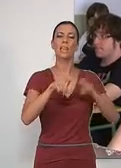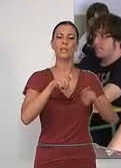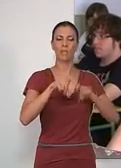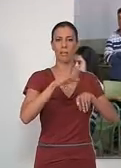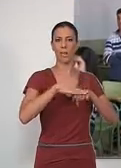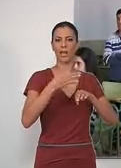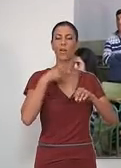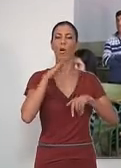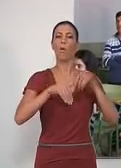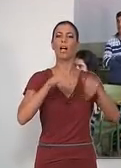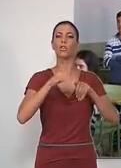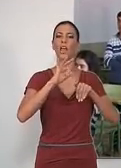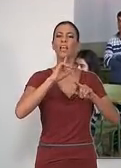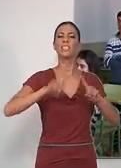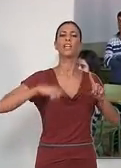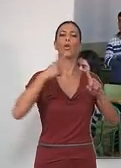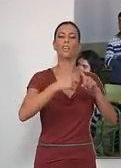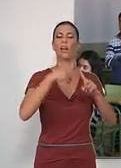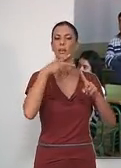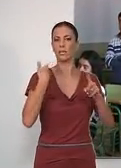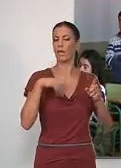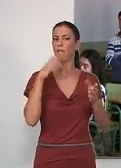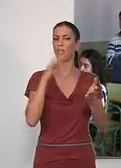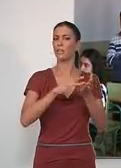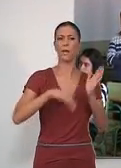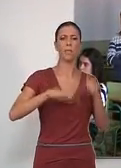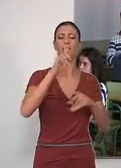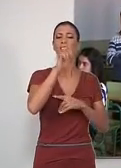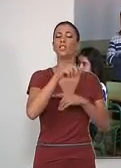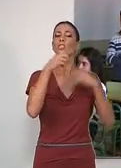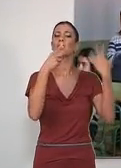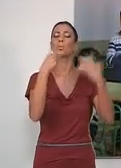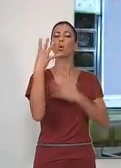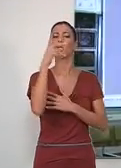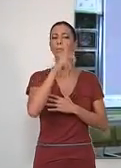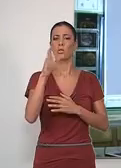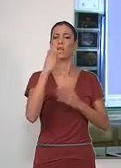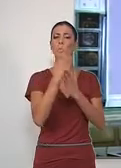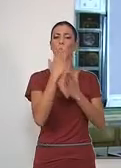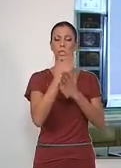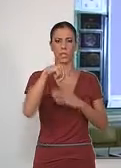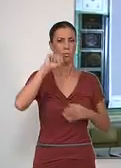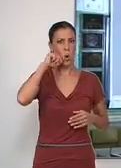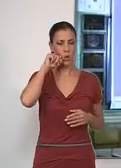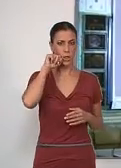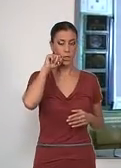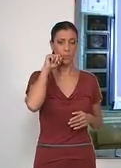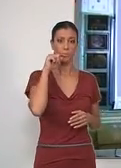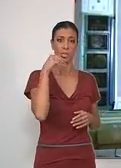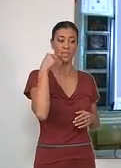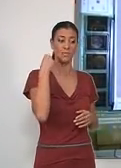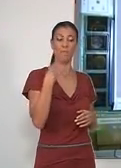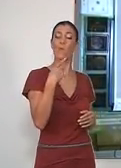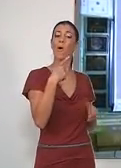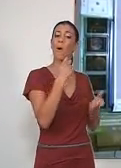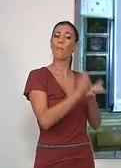para la convocatoria extraordinaria a la que se han dado cita 164 estudiantes de Motileños.